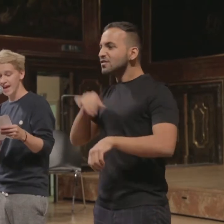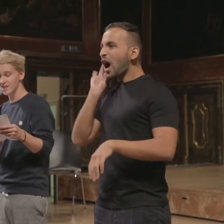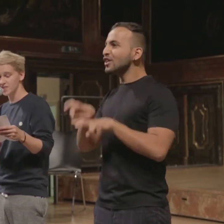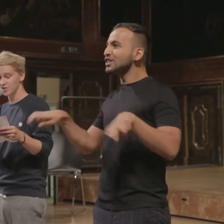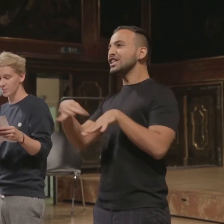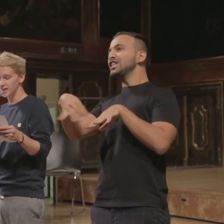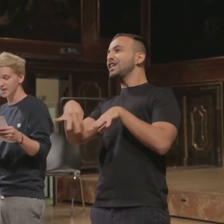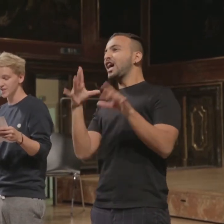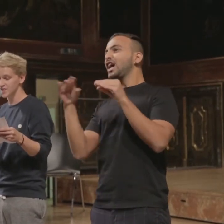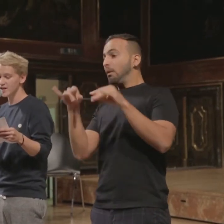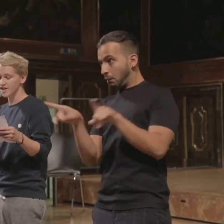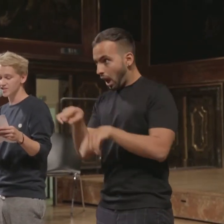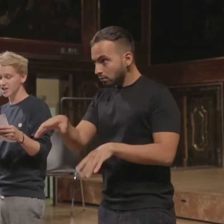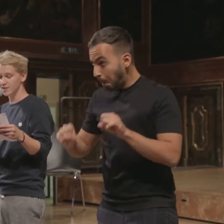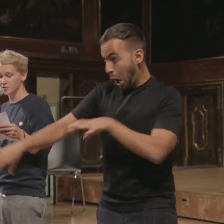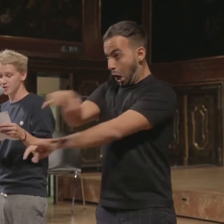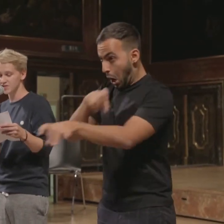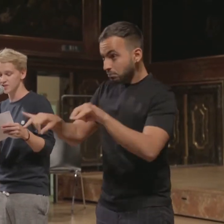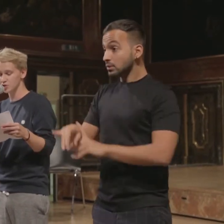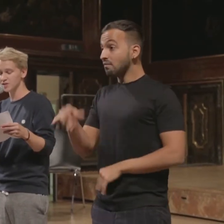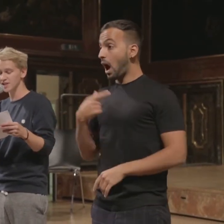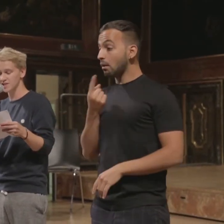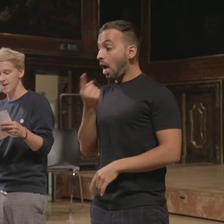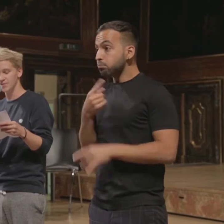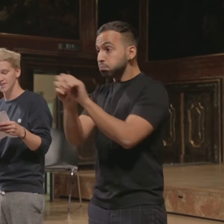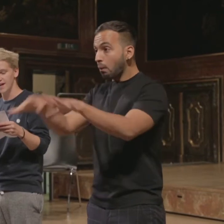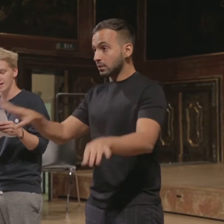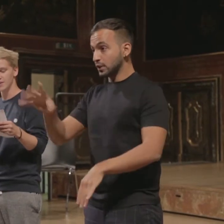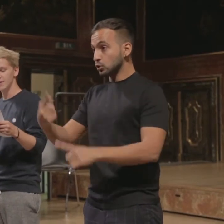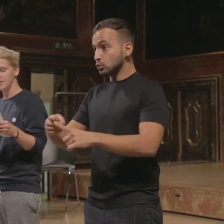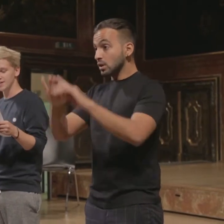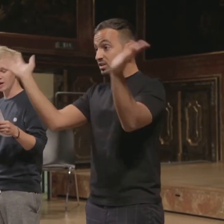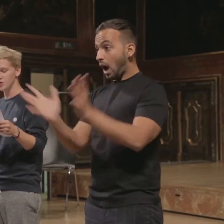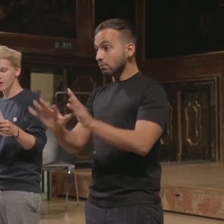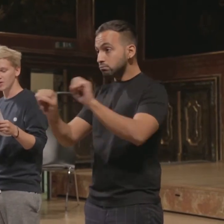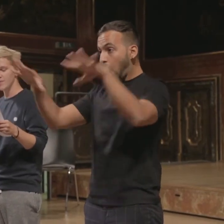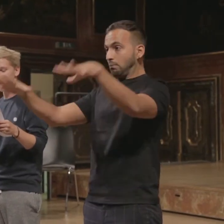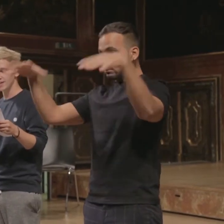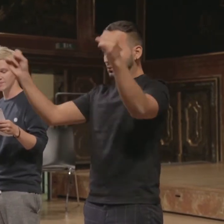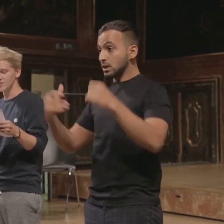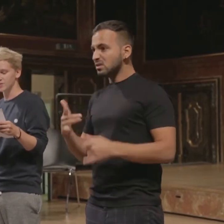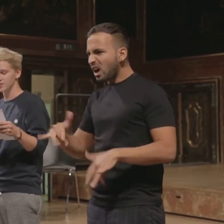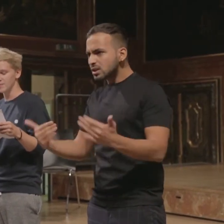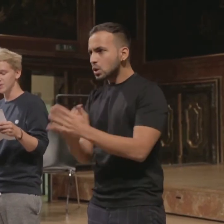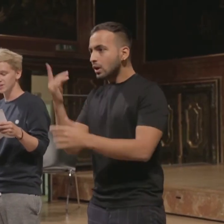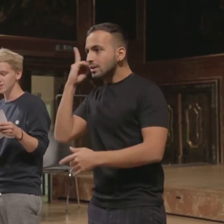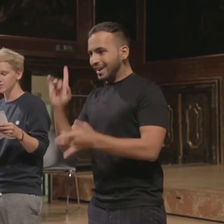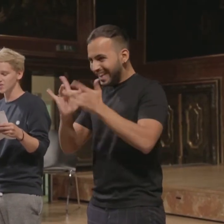Ändert sich in Obdach etwas, weiß es innerhalb von 24 Stunden das gesamte Tal. Seit dem Ausbau der Handymasten und der Implementierung des